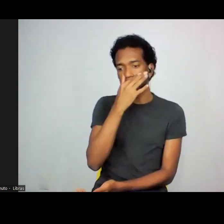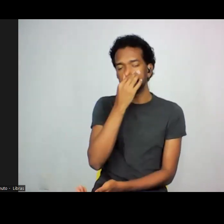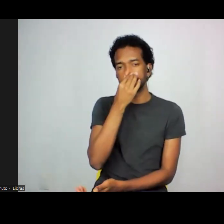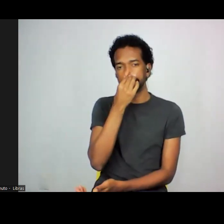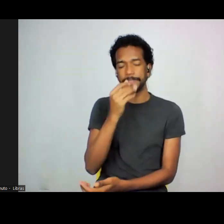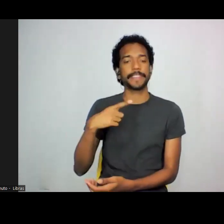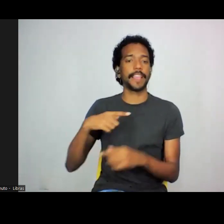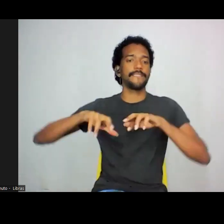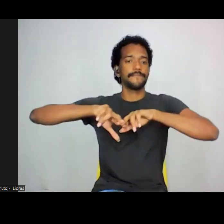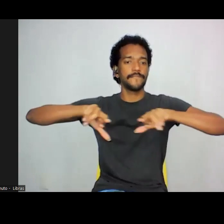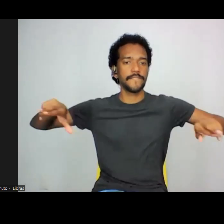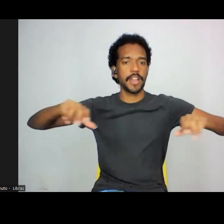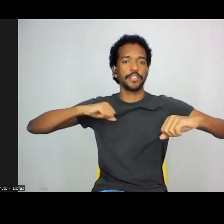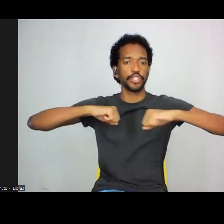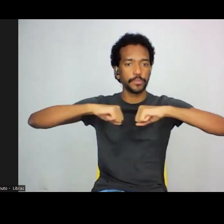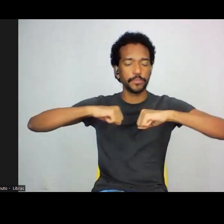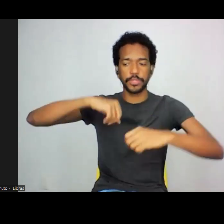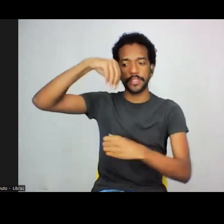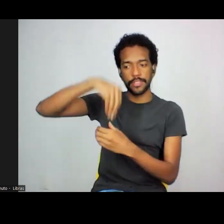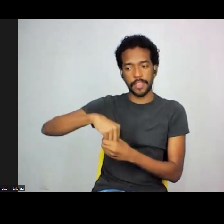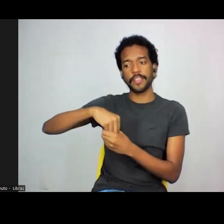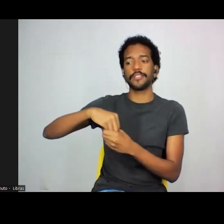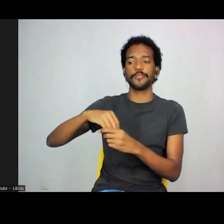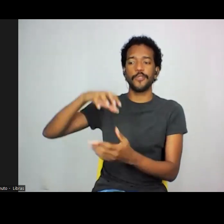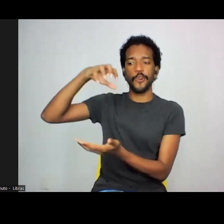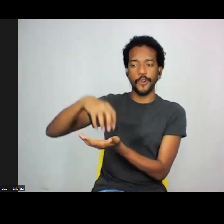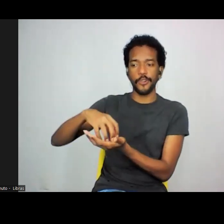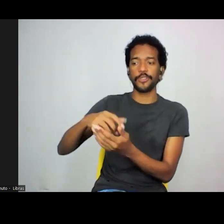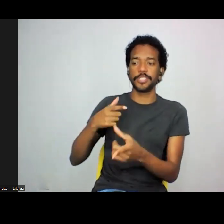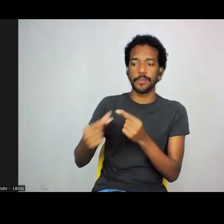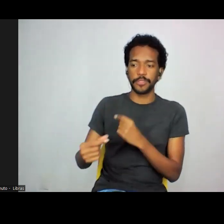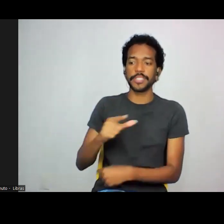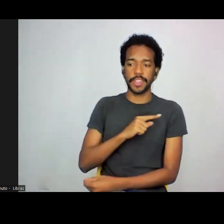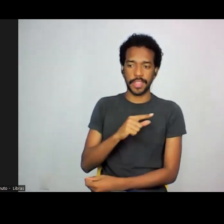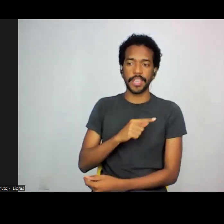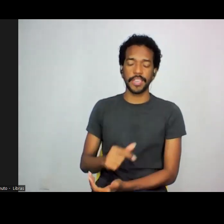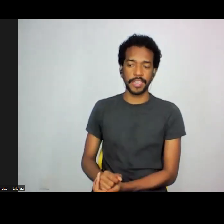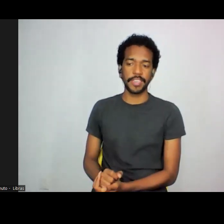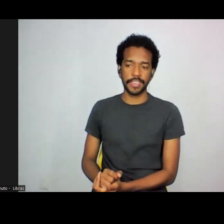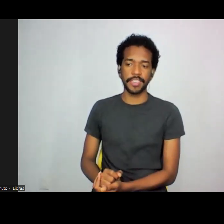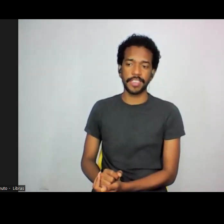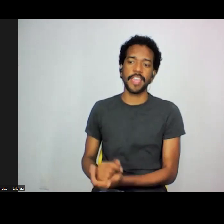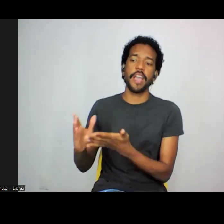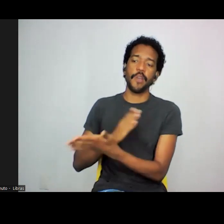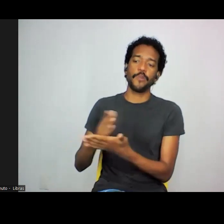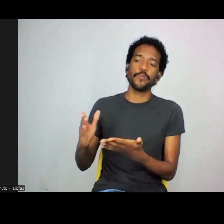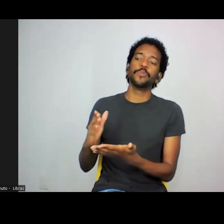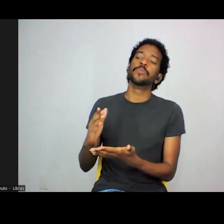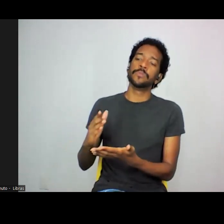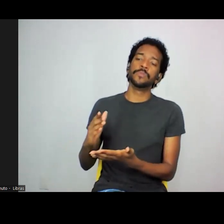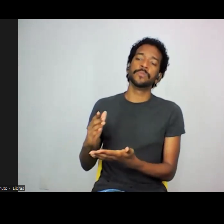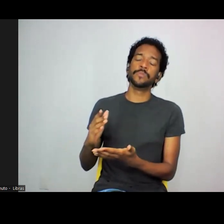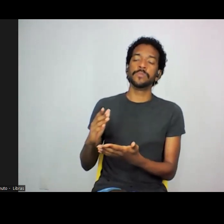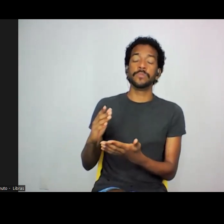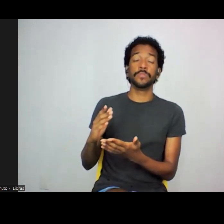essas várias disputas, né, no interior da colônia japonesa, de, alguns discursos mais, assim, de